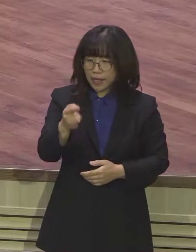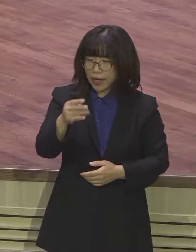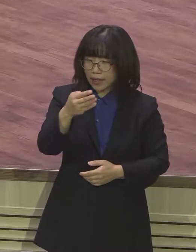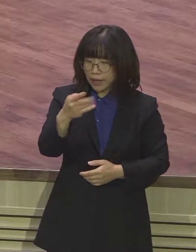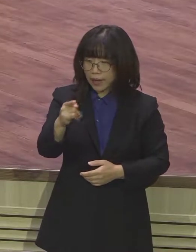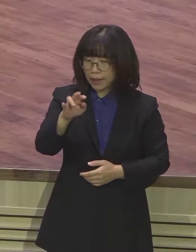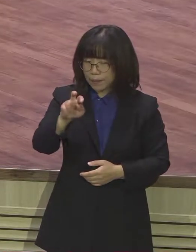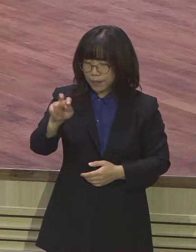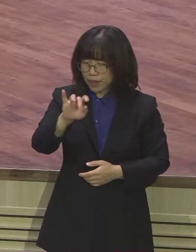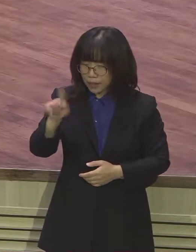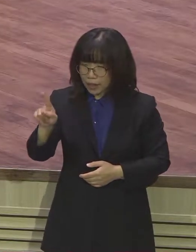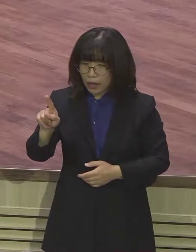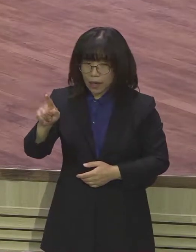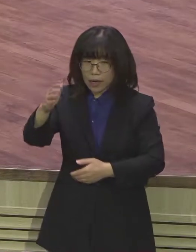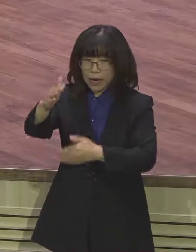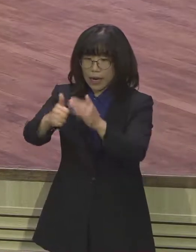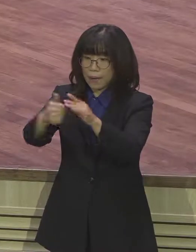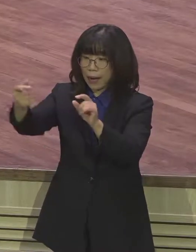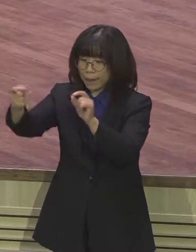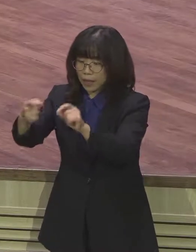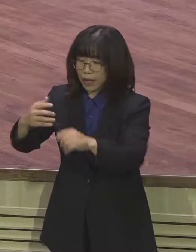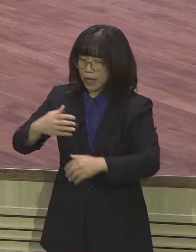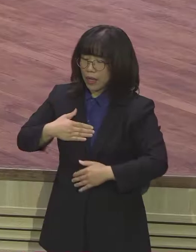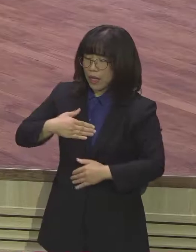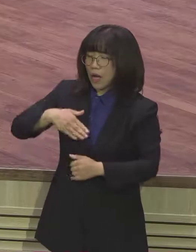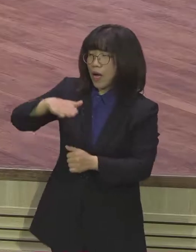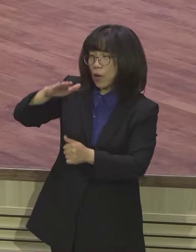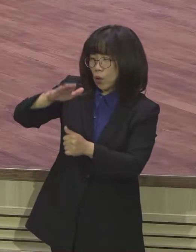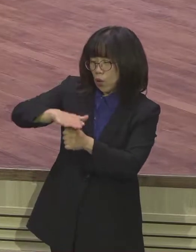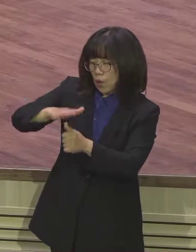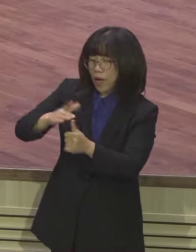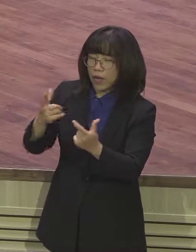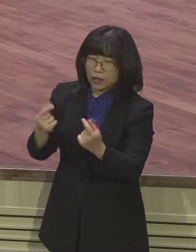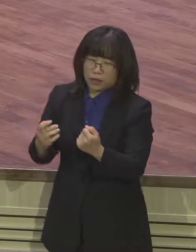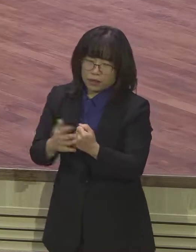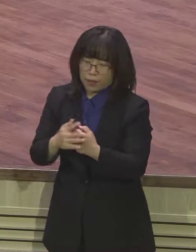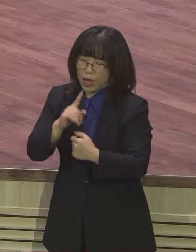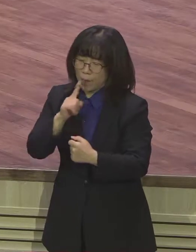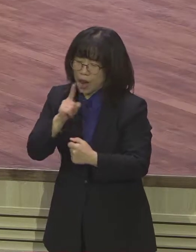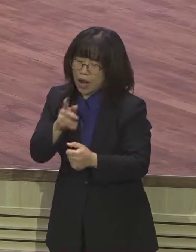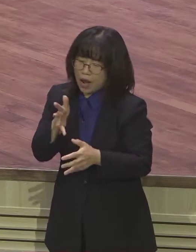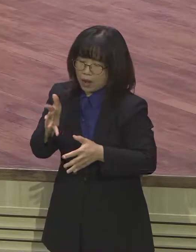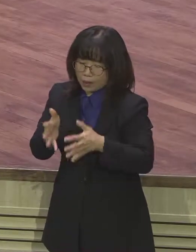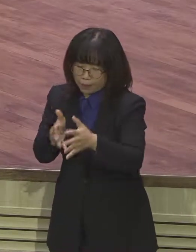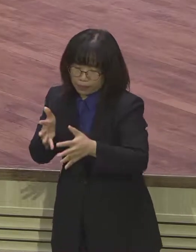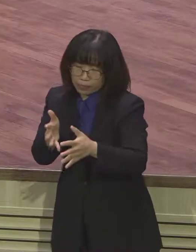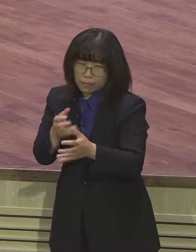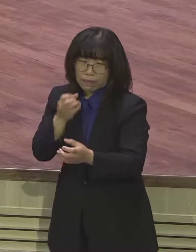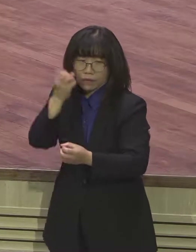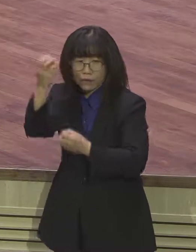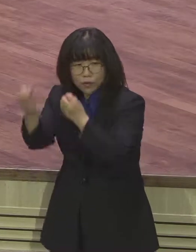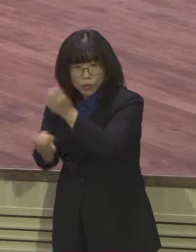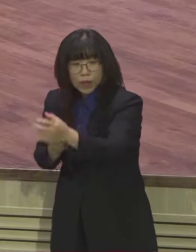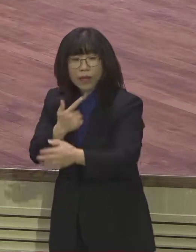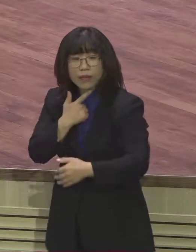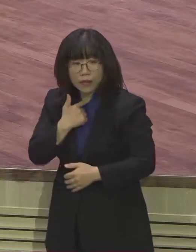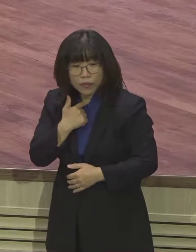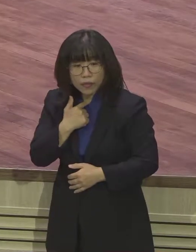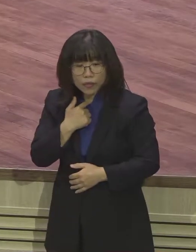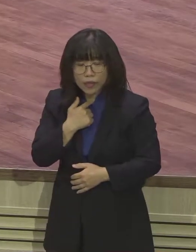말을 할 줄 말을 말할 줄을 알지 못한 아이다 자신의 연약함을 고백을 했었습니다 하나님께 통하지